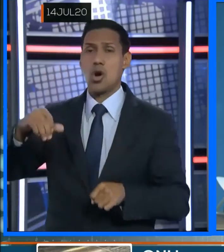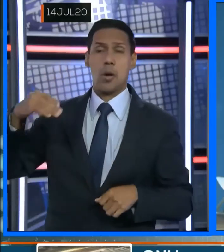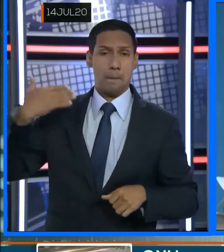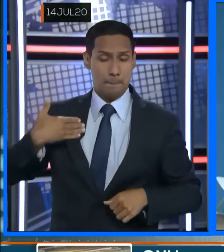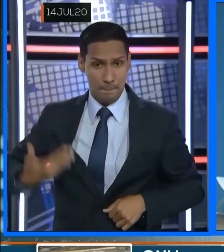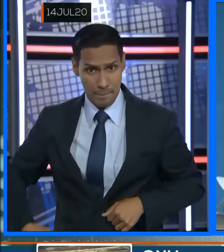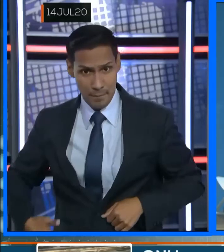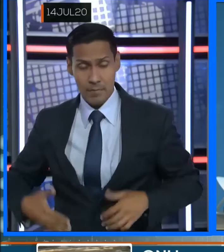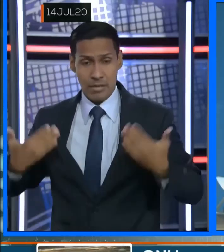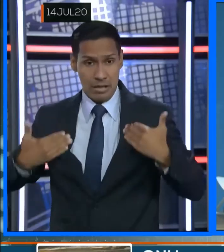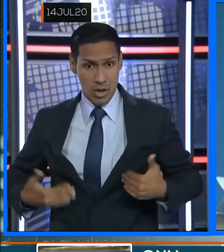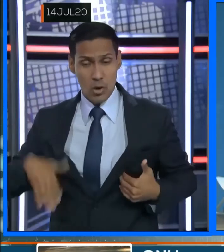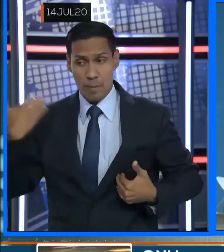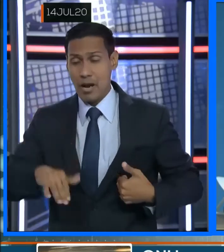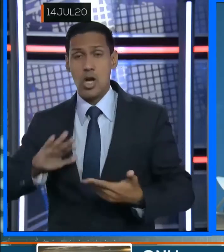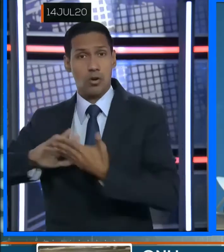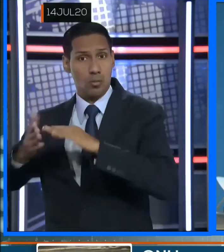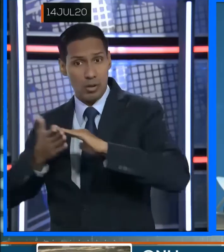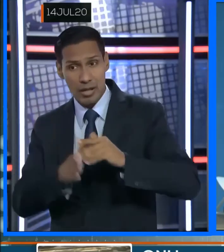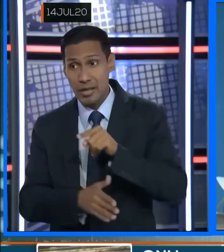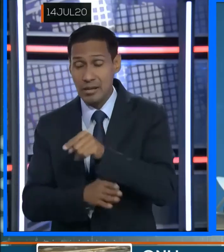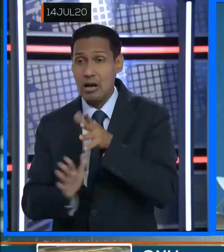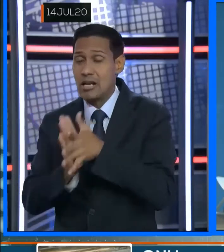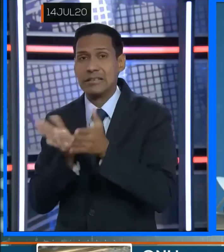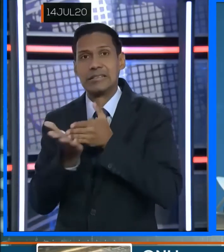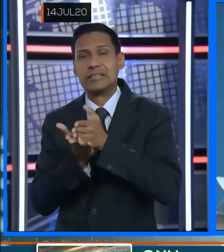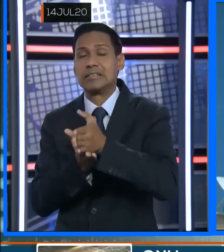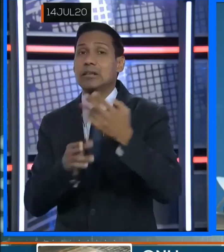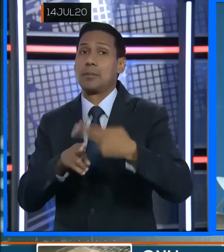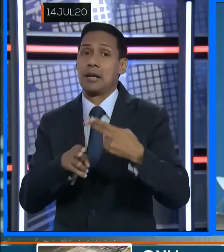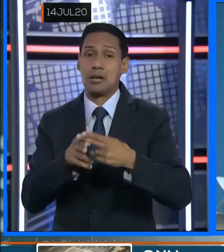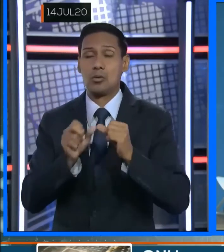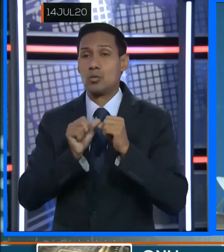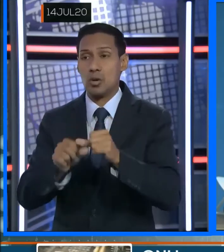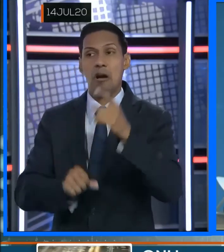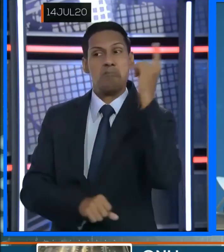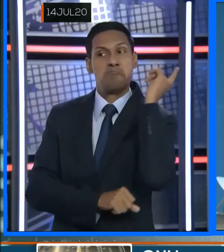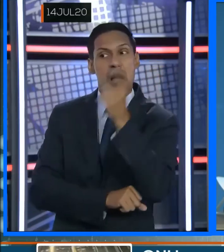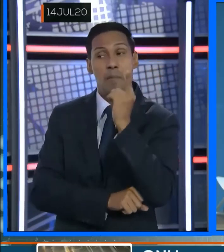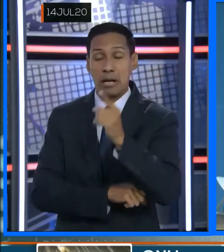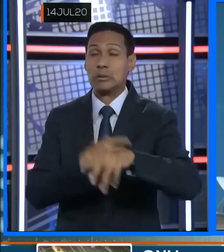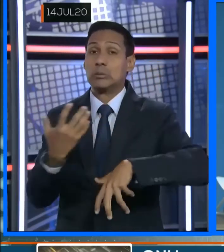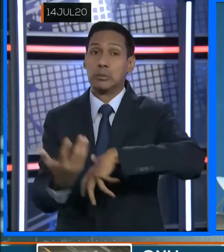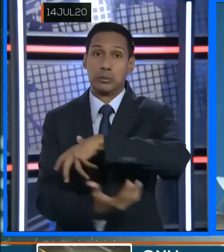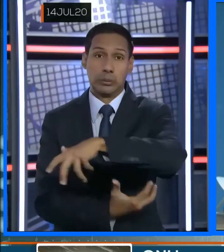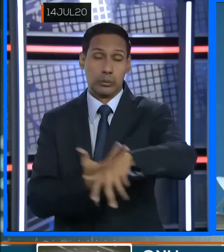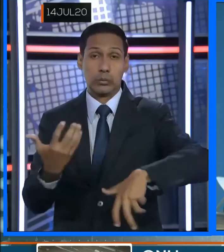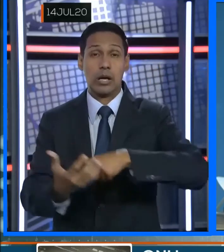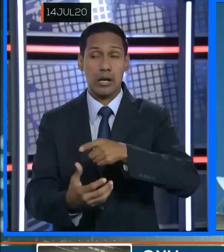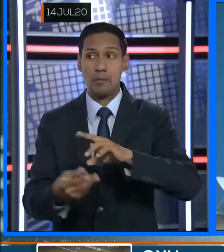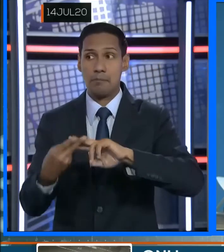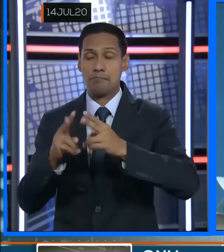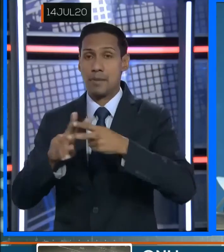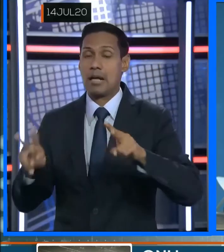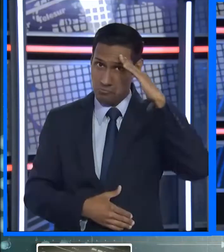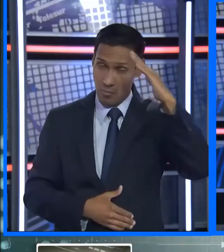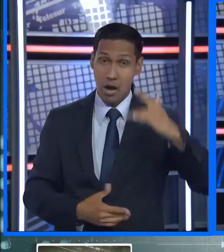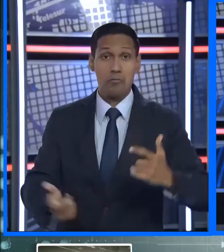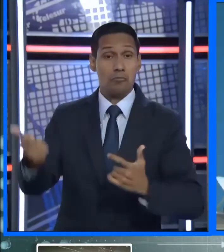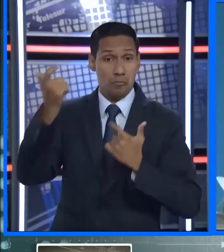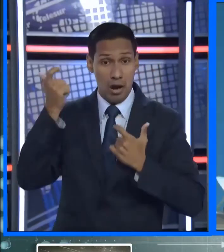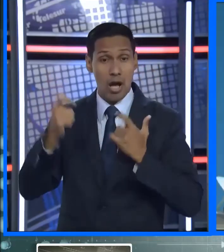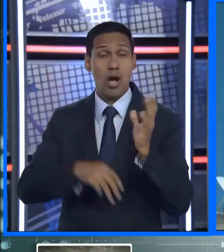comunidades devastadas por el conflicto, sigue siendo la amenaza más grave para la consolidación de la paz en Colombia.